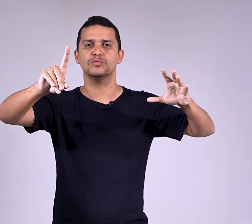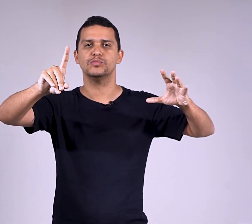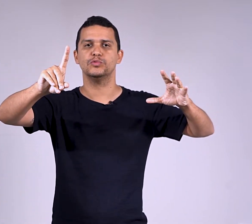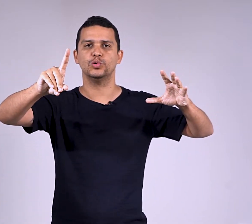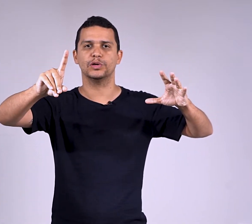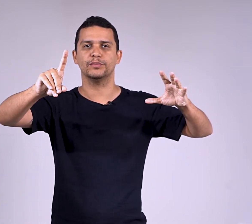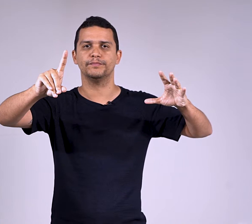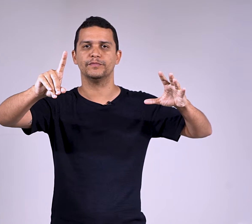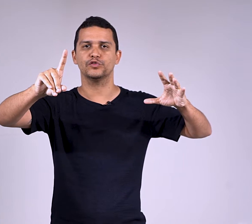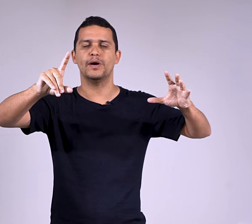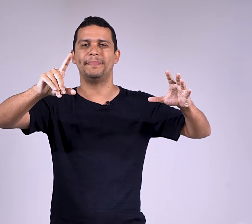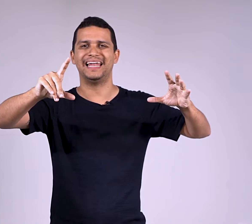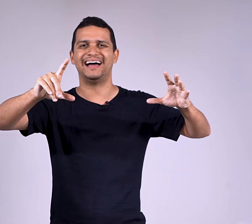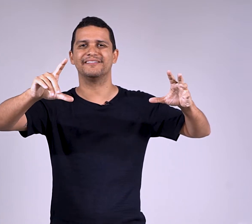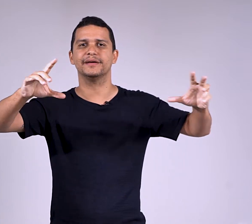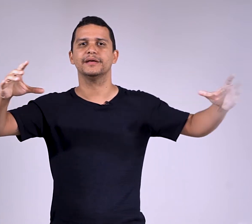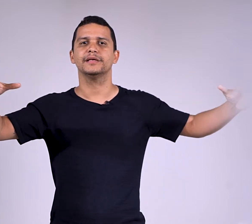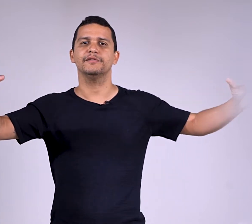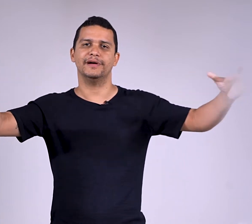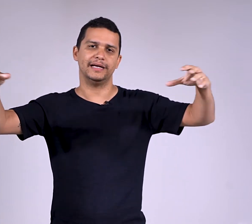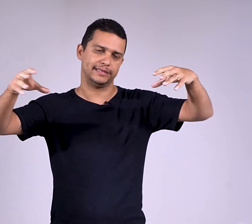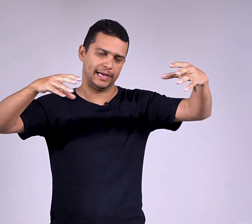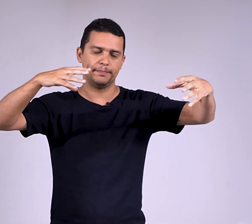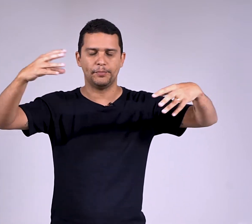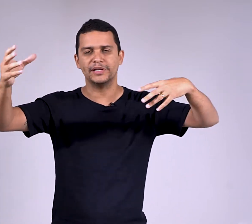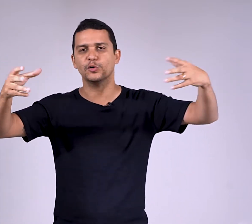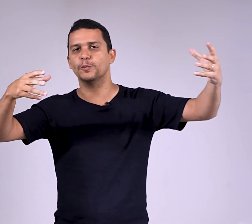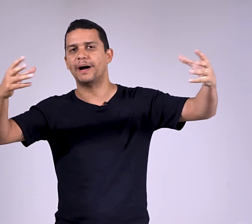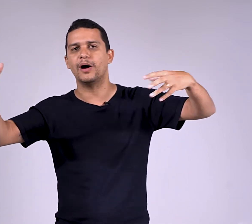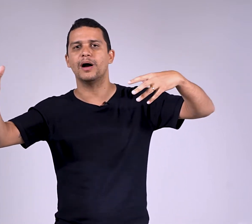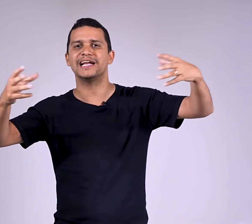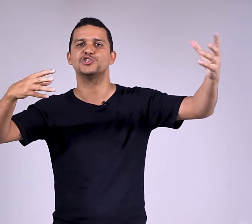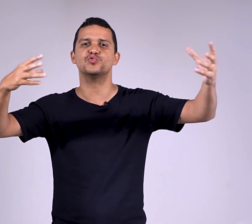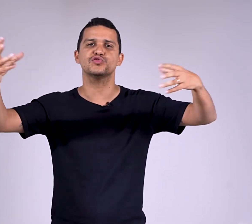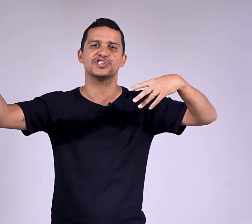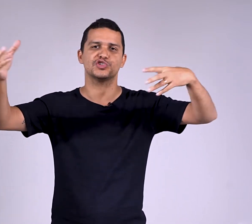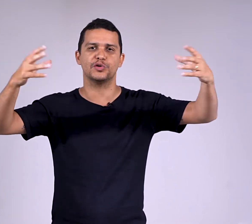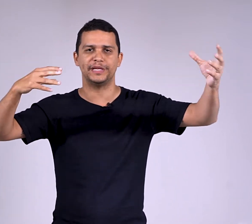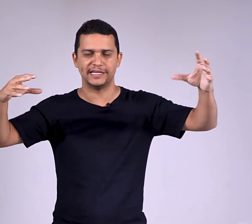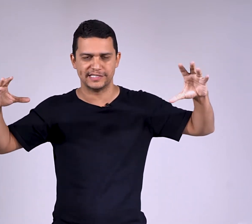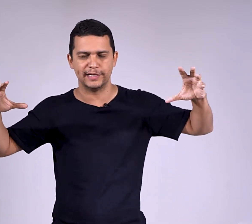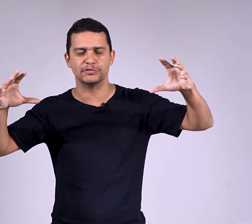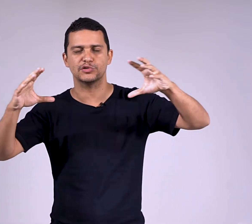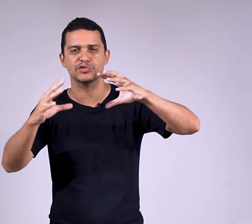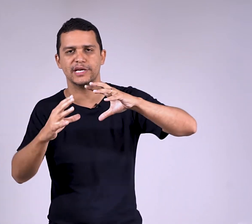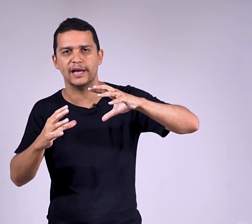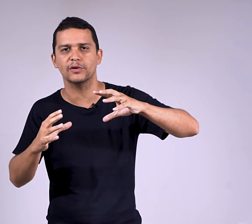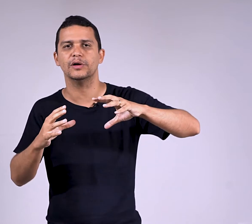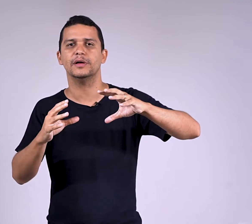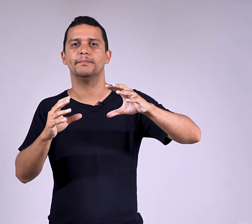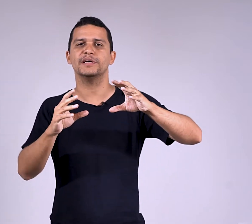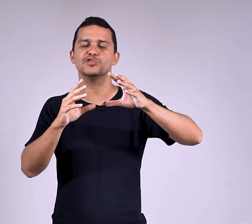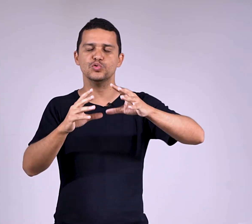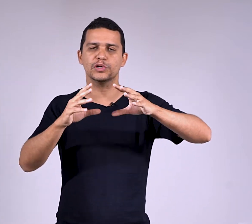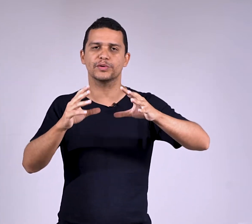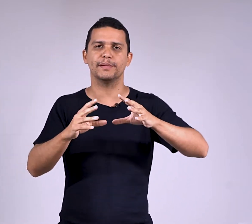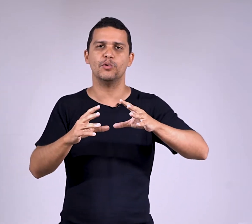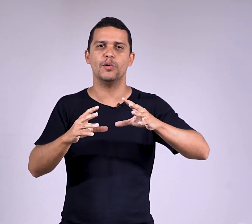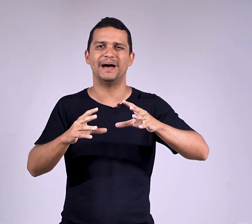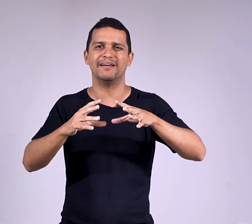núcleo. Só uma palavra que vai até, pode agrupar, juntos, adenominar, termos que o cercam. Mas núcleo que é bom, palavra,